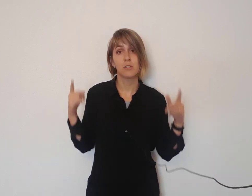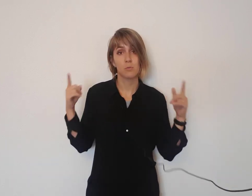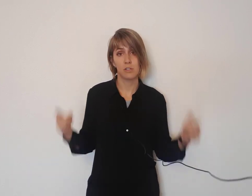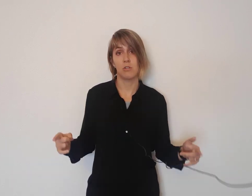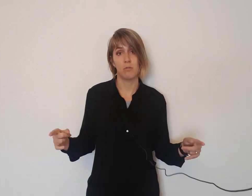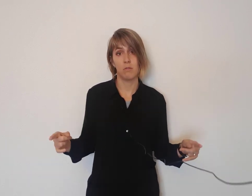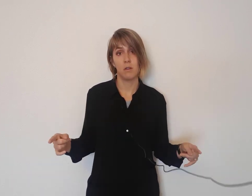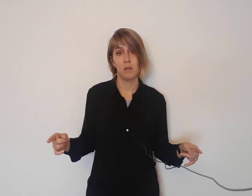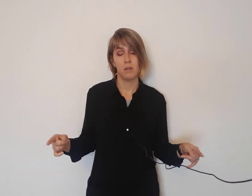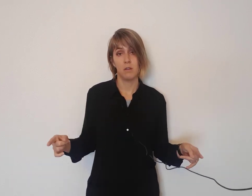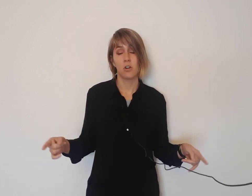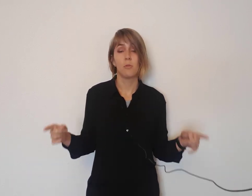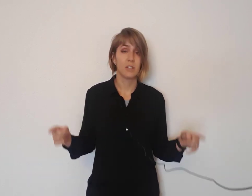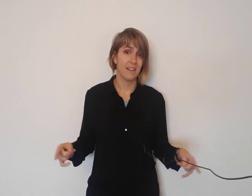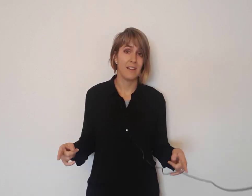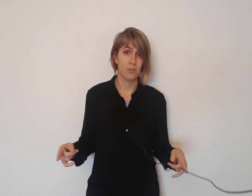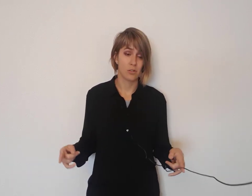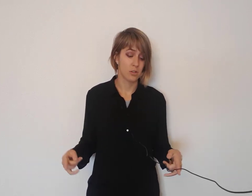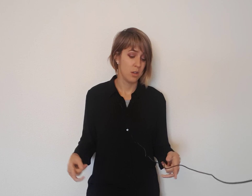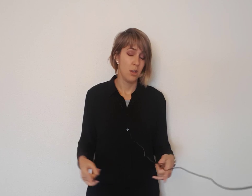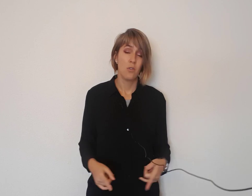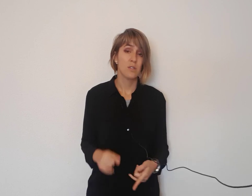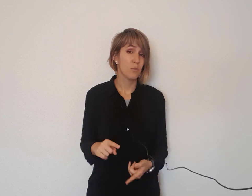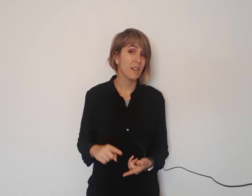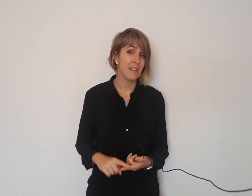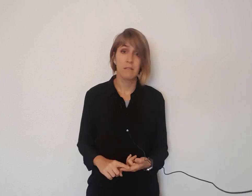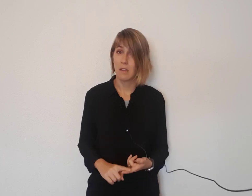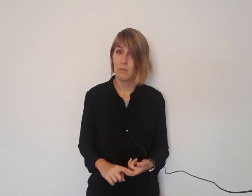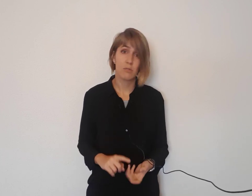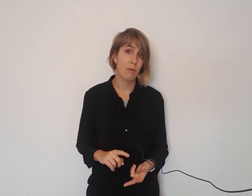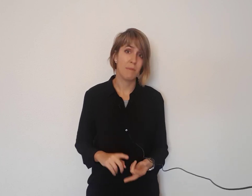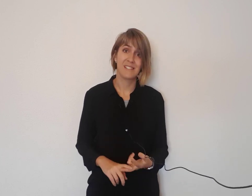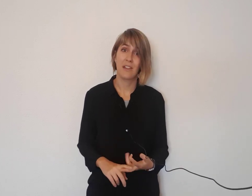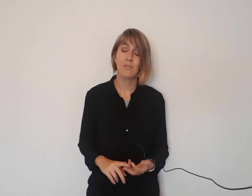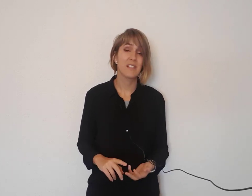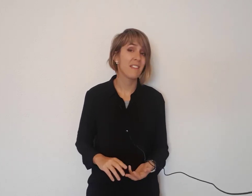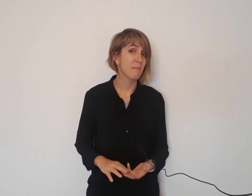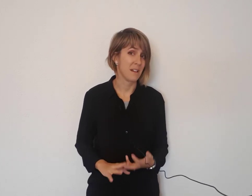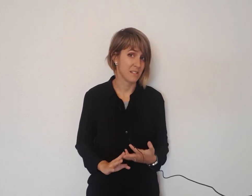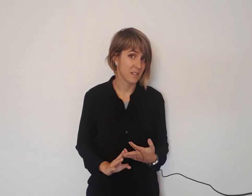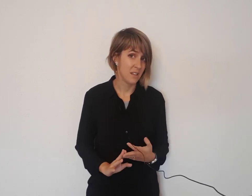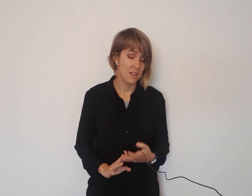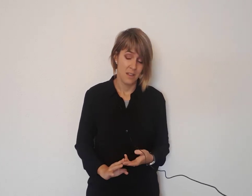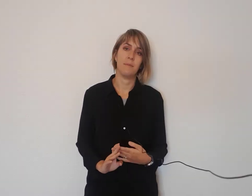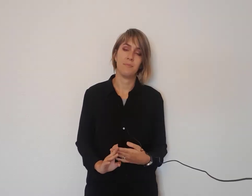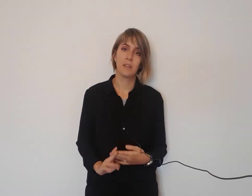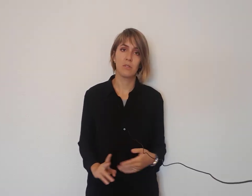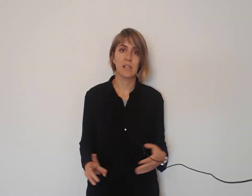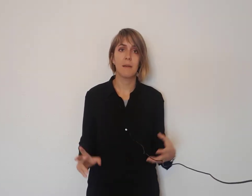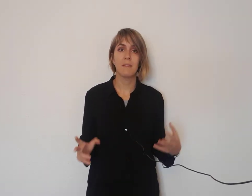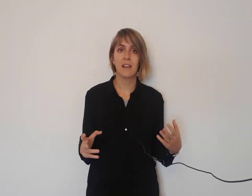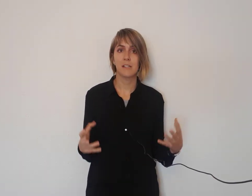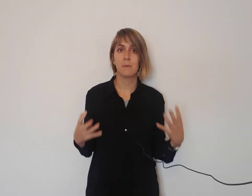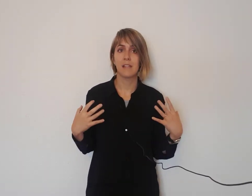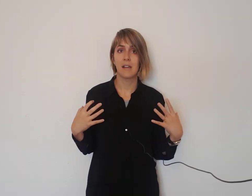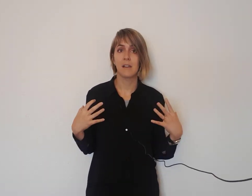es vuestro, como técnicos, no es de un cliente, no es de una empresa, no es de nadie más. Entonces hay que empezar a respetar